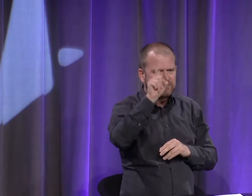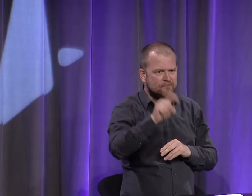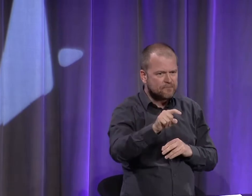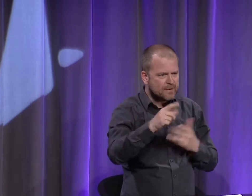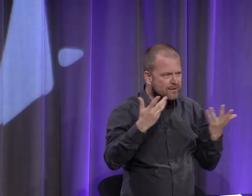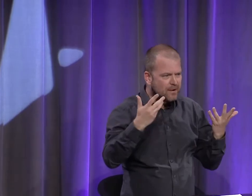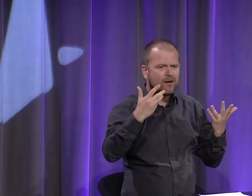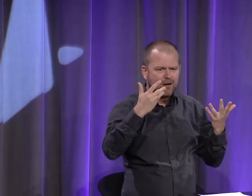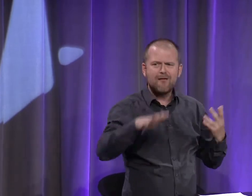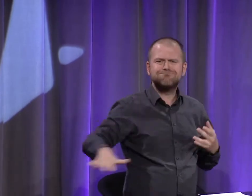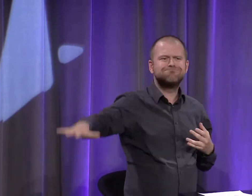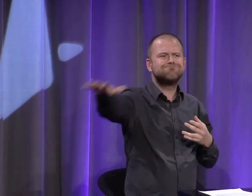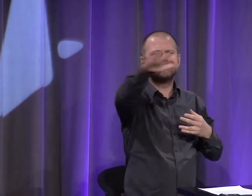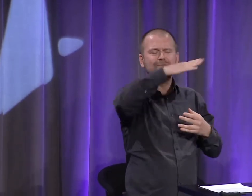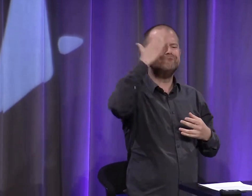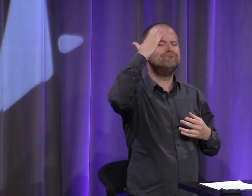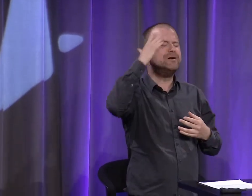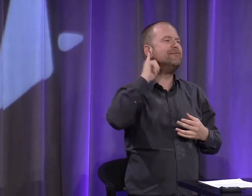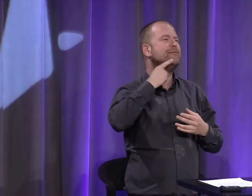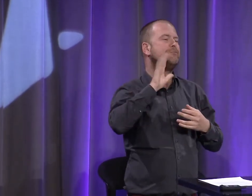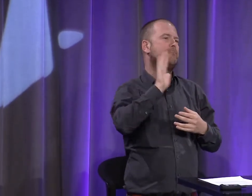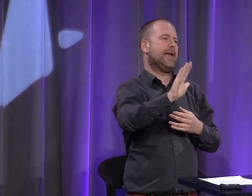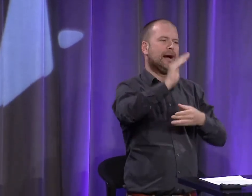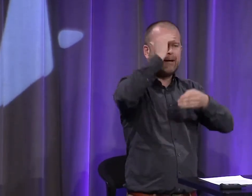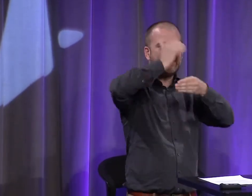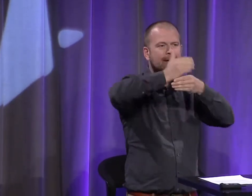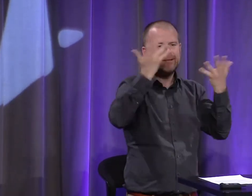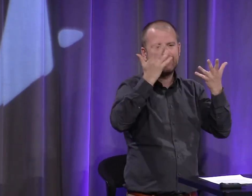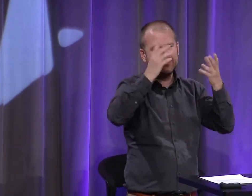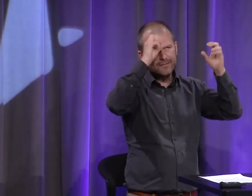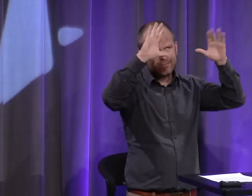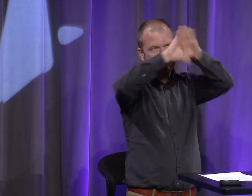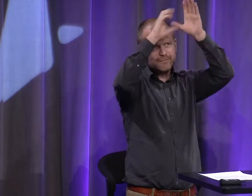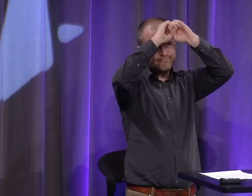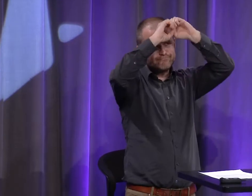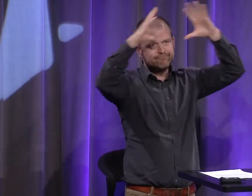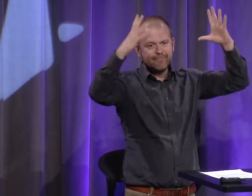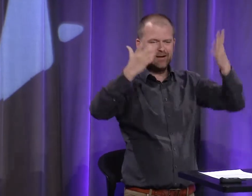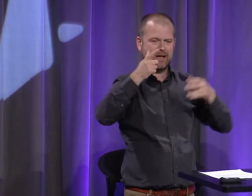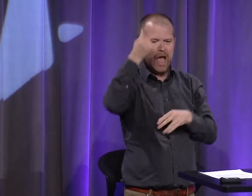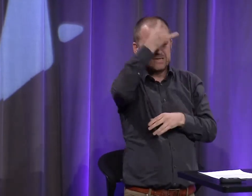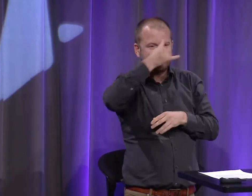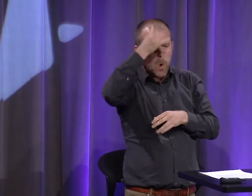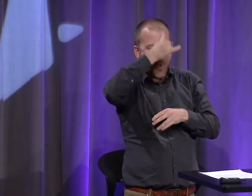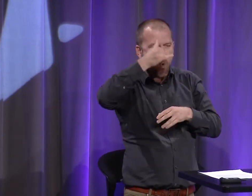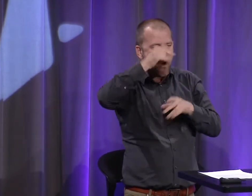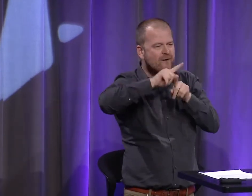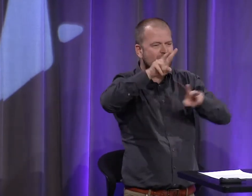Et donc, on peut se poser la question de la place des sourds pendant cette période du Moyen-Âge, avec l'image qu